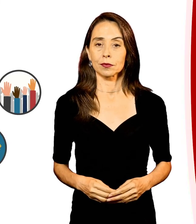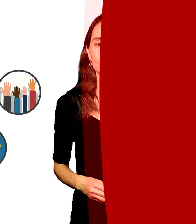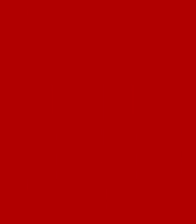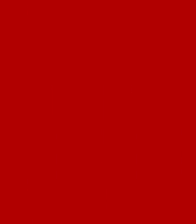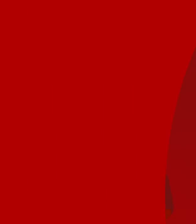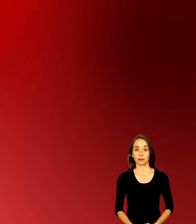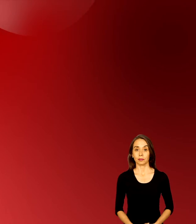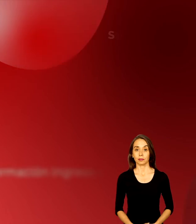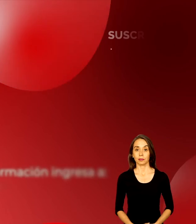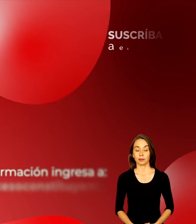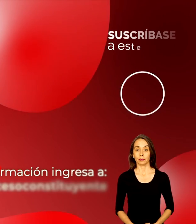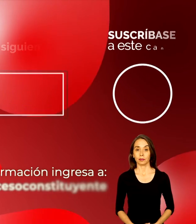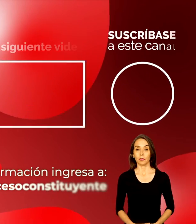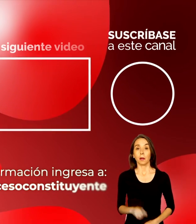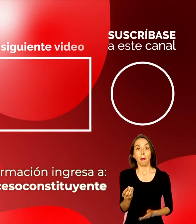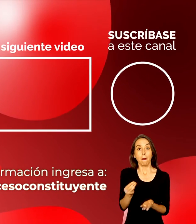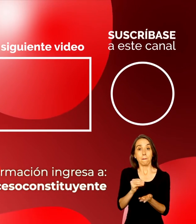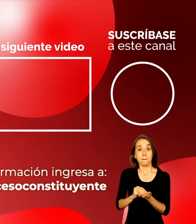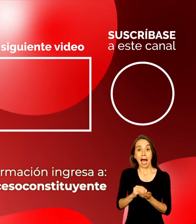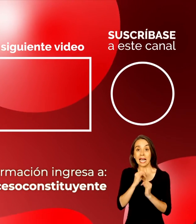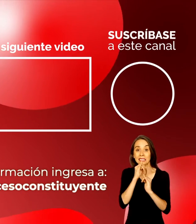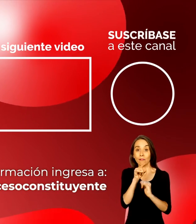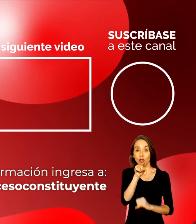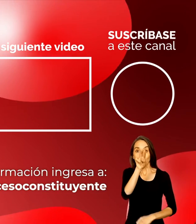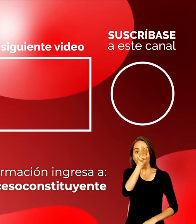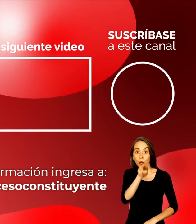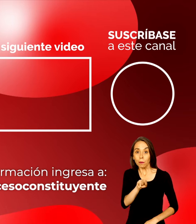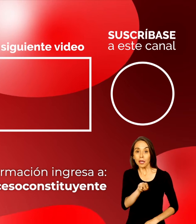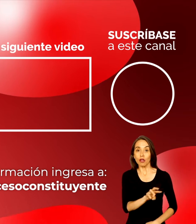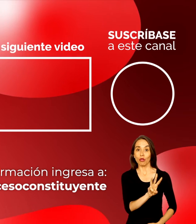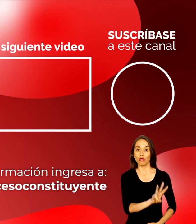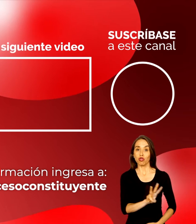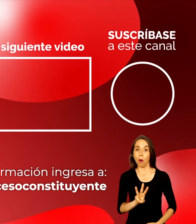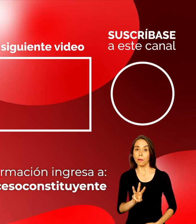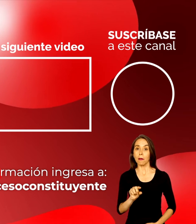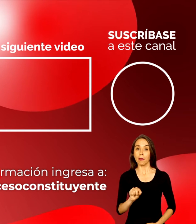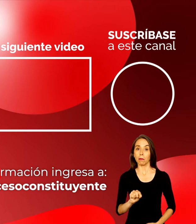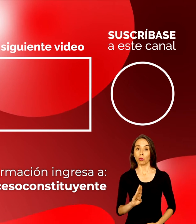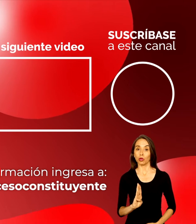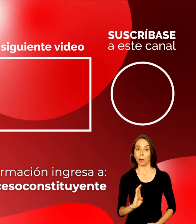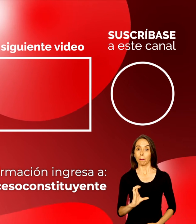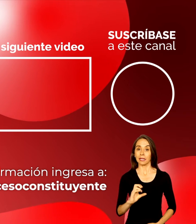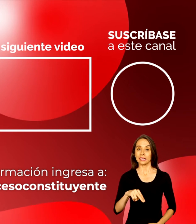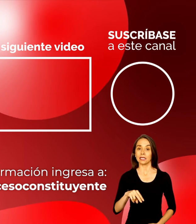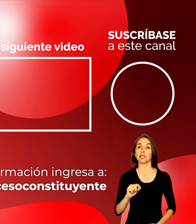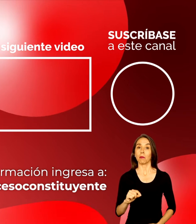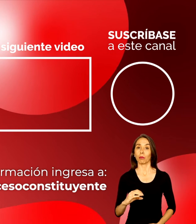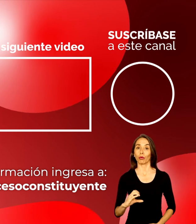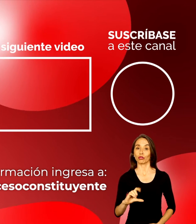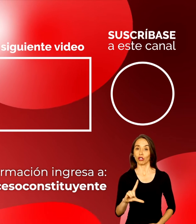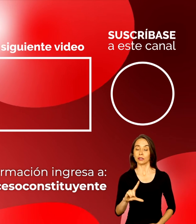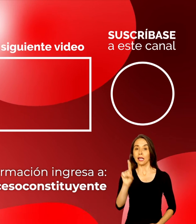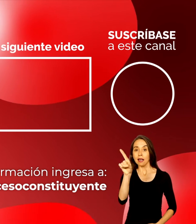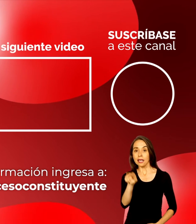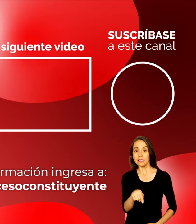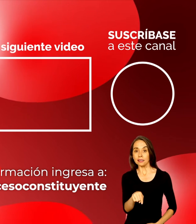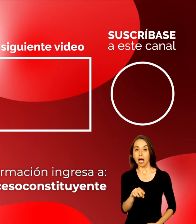Para más información, ingresa a www.bcn.cl slash Proceso Constituyente.